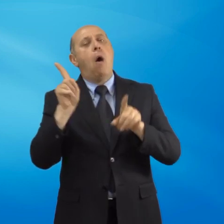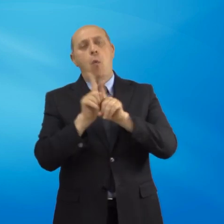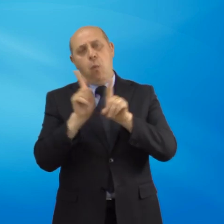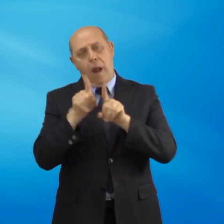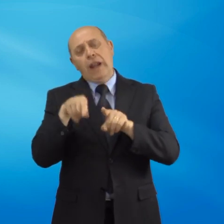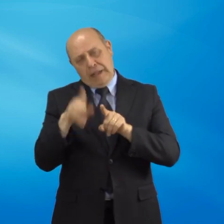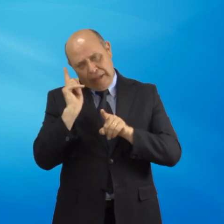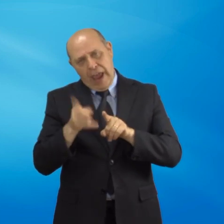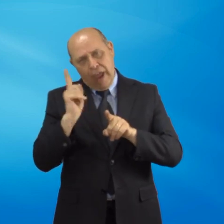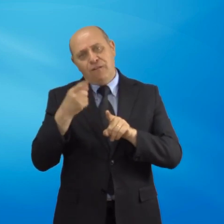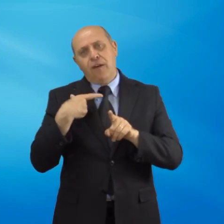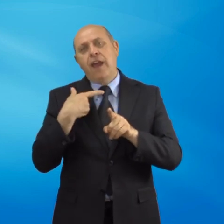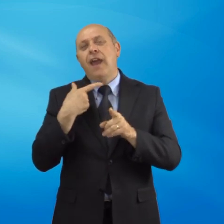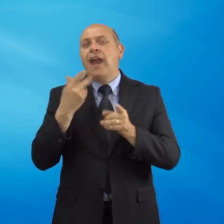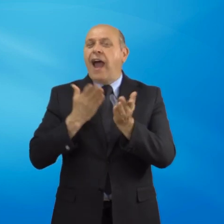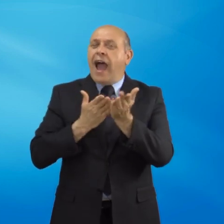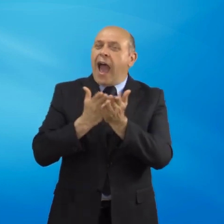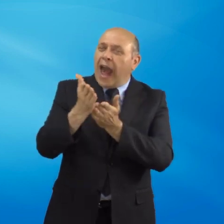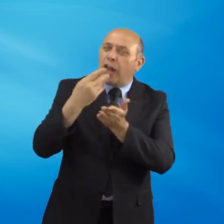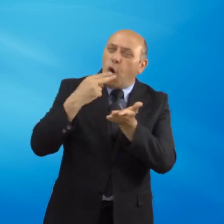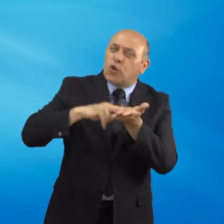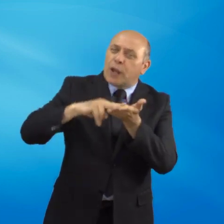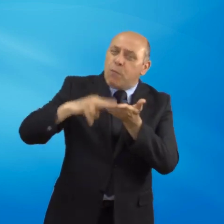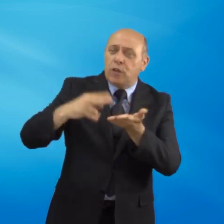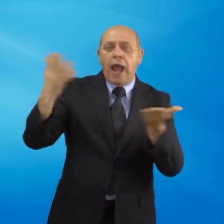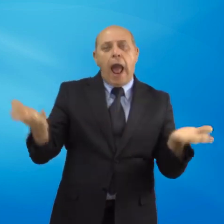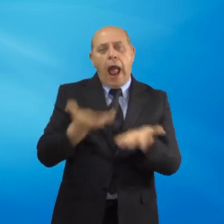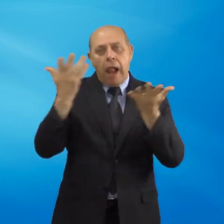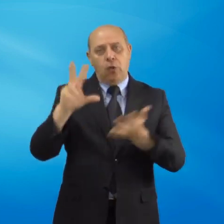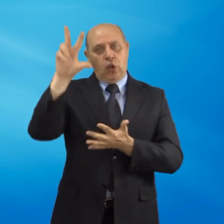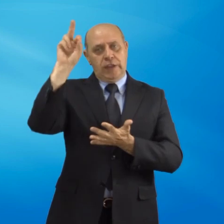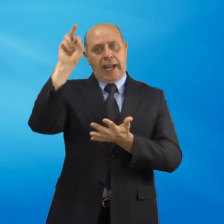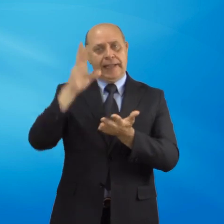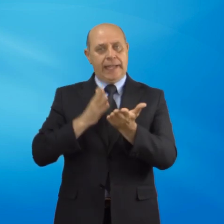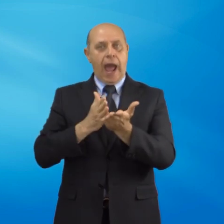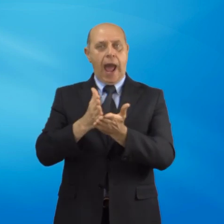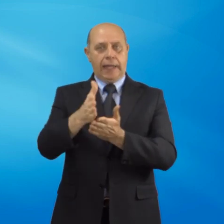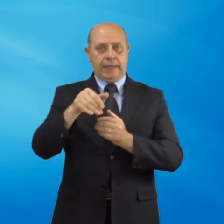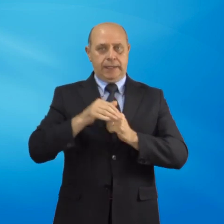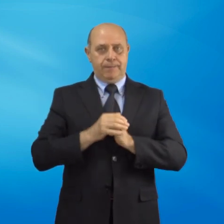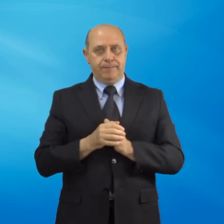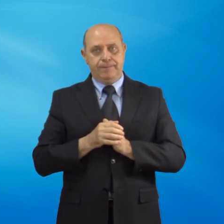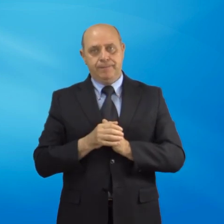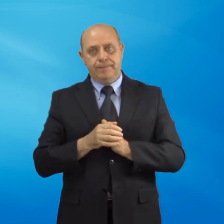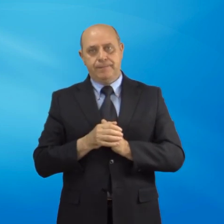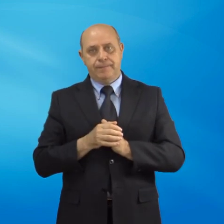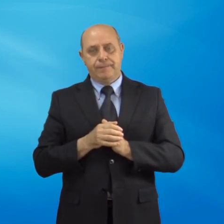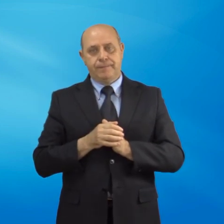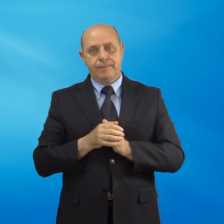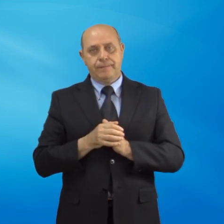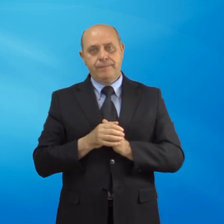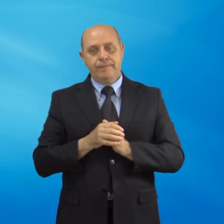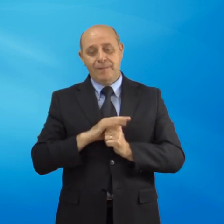'anzianità contributiva di almeno 30 anni. L'ultimo gruppo che può